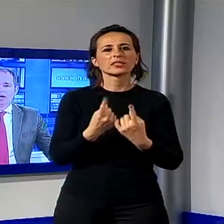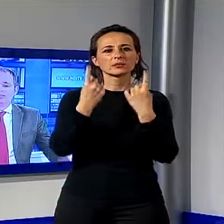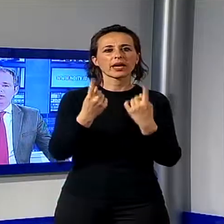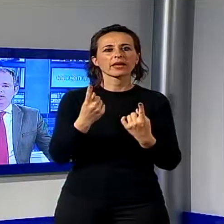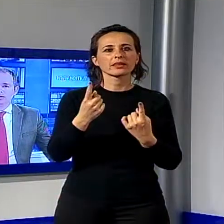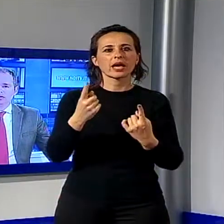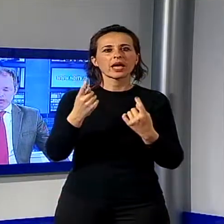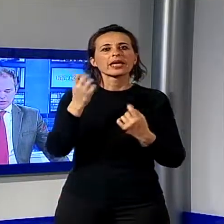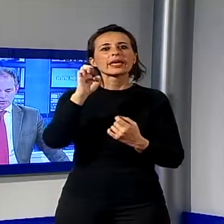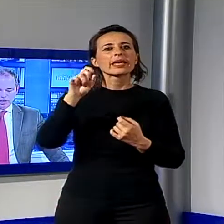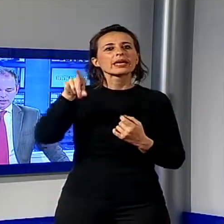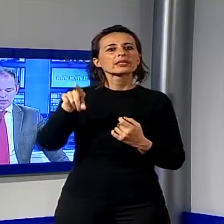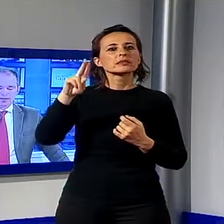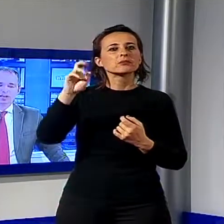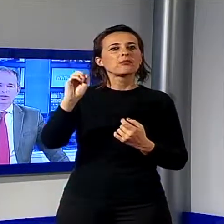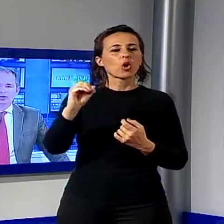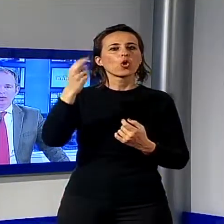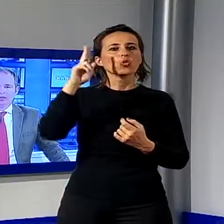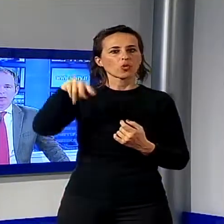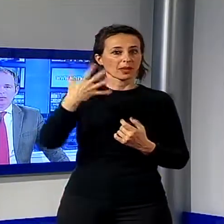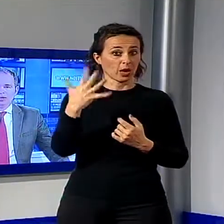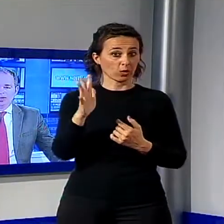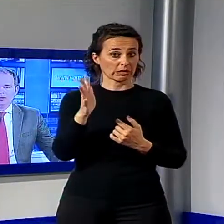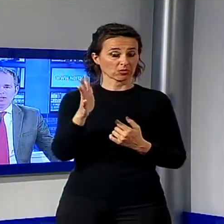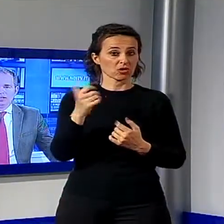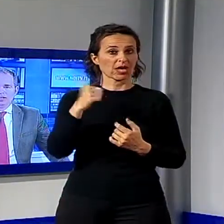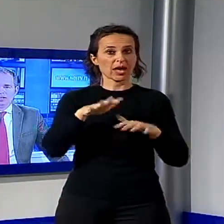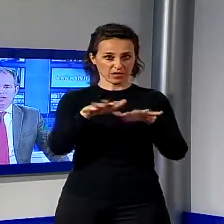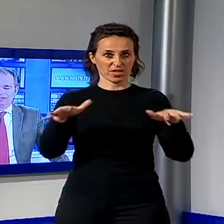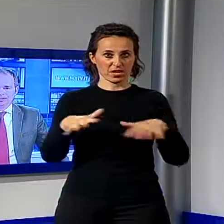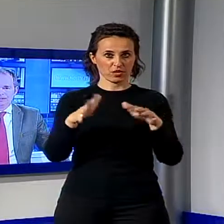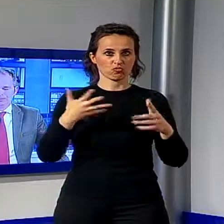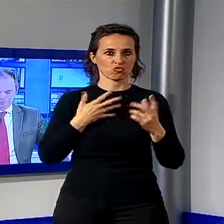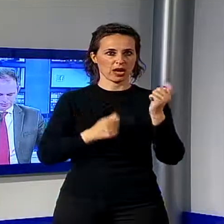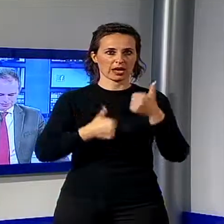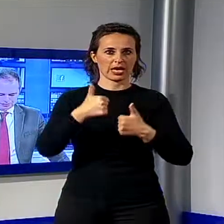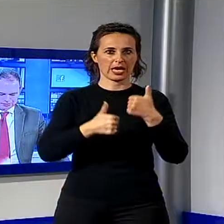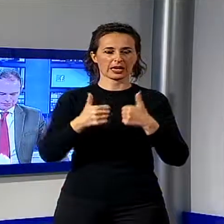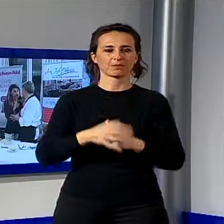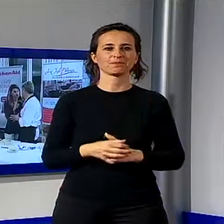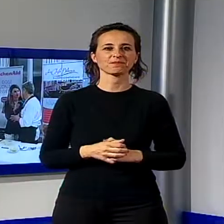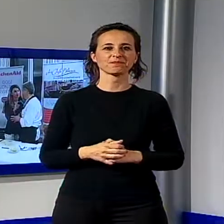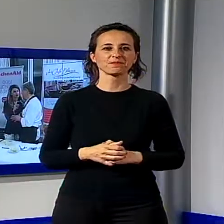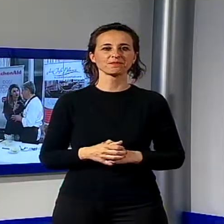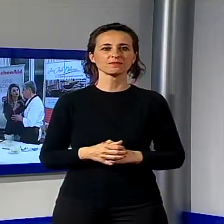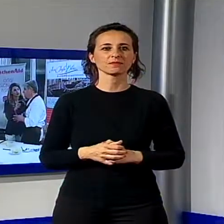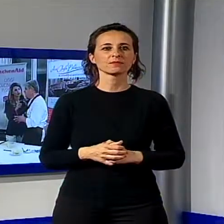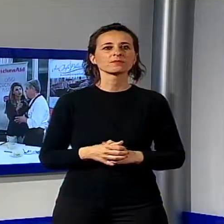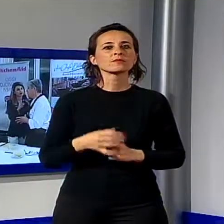competizione ha toccato anche Viareggio e vediamo le immagini e il servizio. L'hotel Astor di Viareggio ha